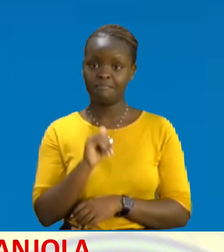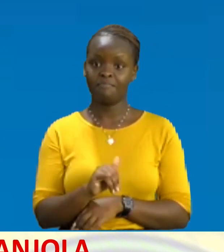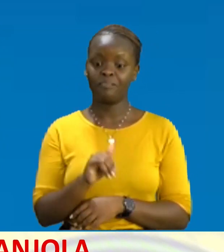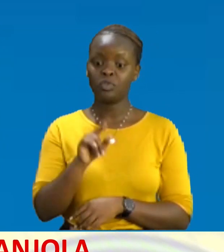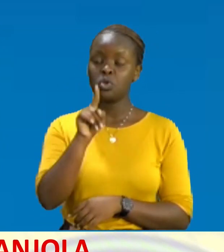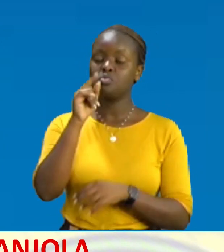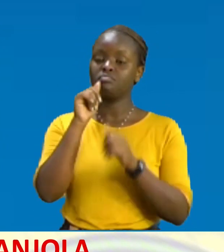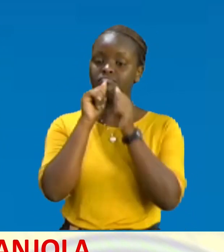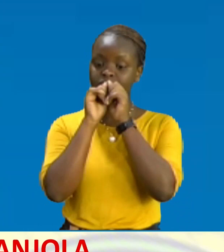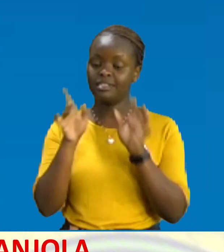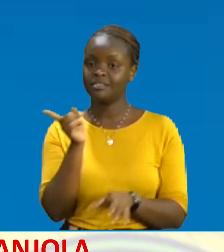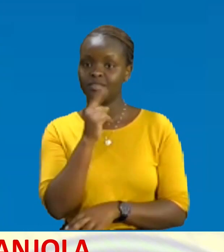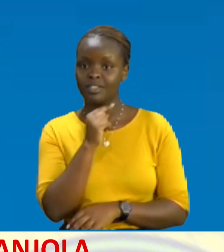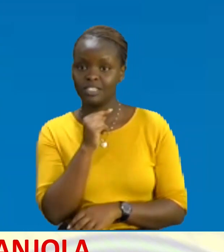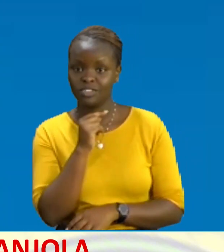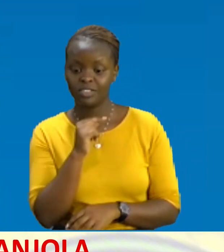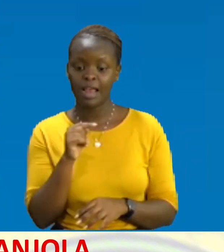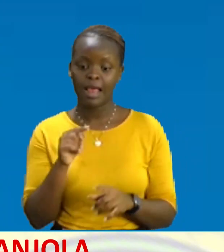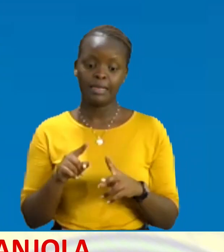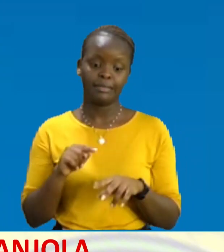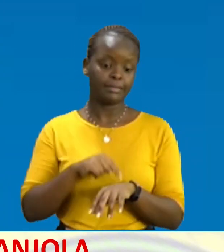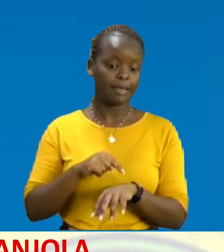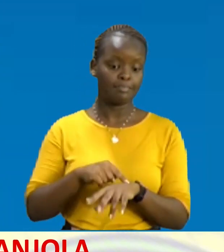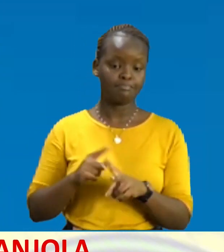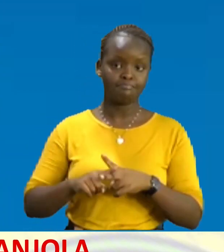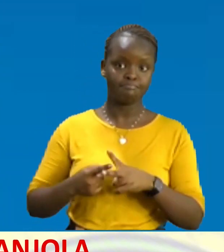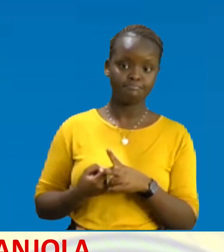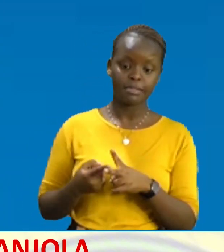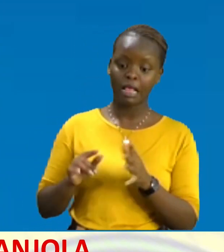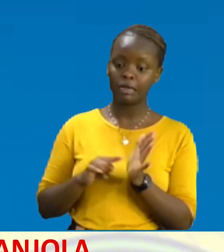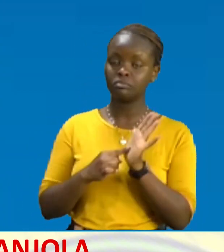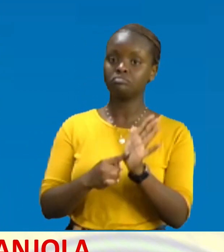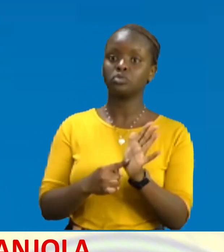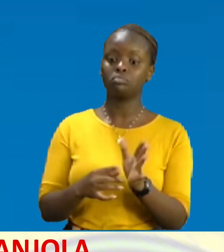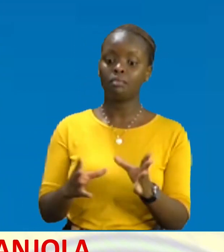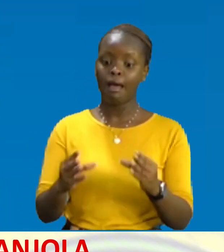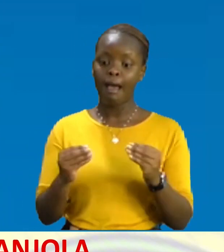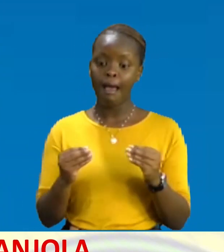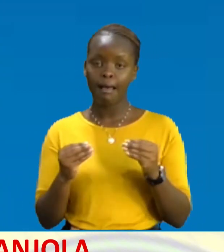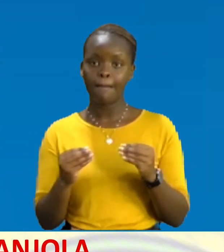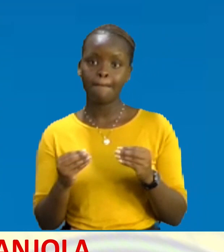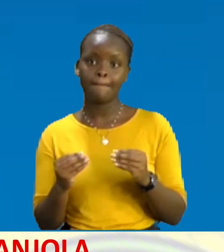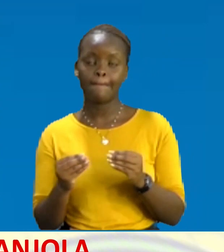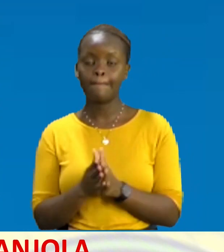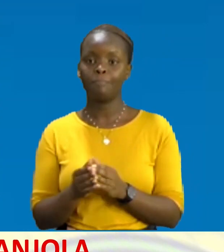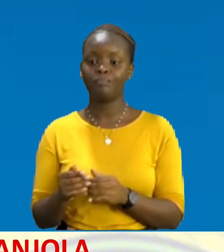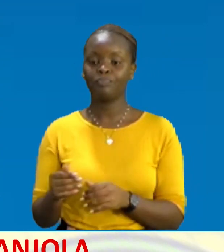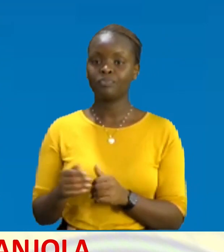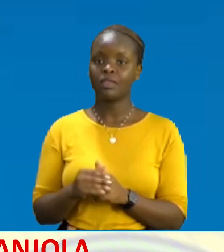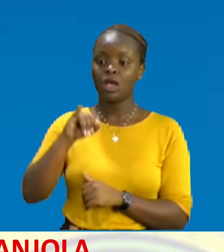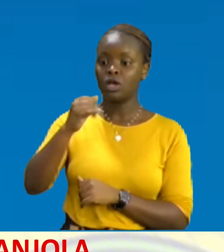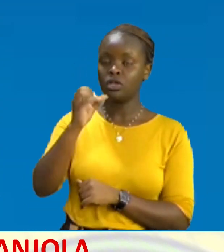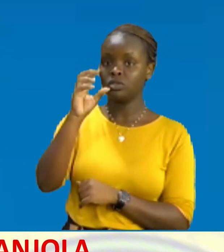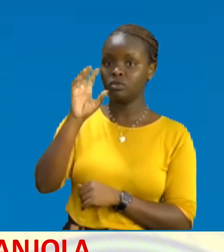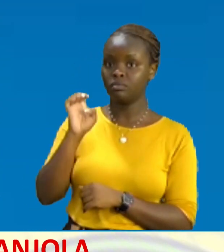Umibarikiwa Uredita ngutu Anza kipindi yetu Adi sasa Inaminia umibarikiwa Tumepata Wimbo ambo metuwa Kuhisha saizi Ni wimbo wakia Netuwa Joel